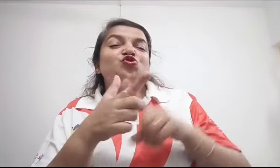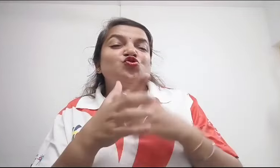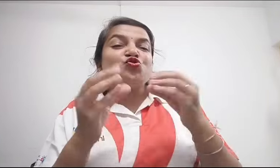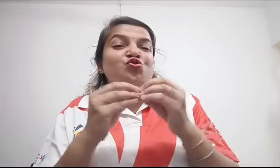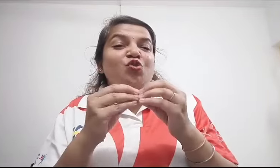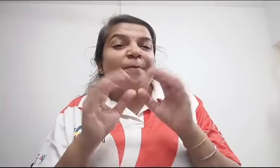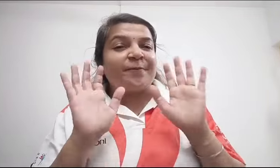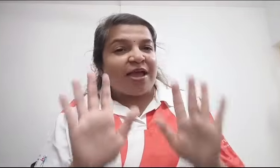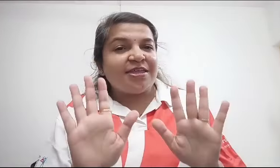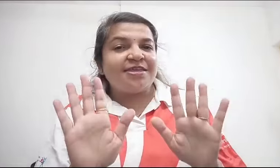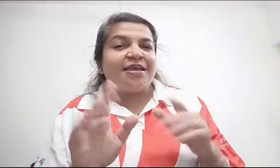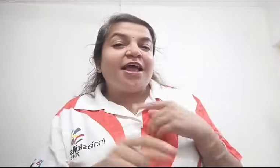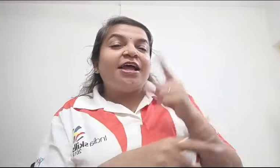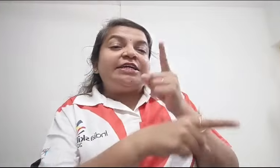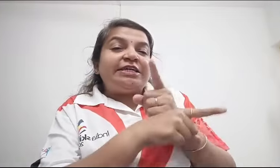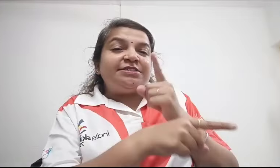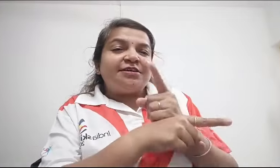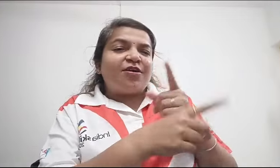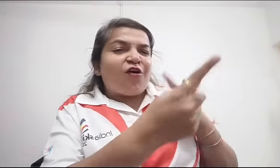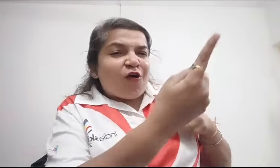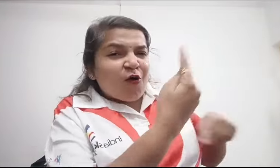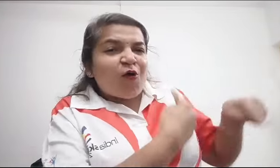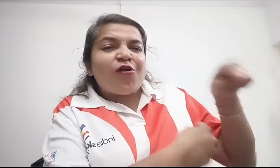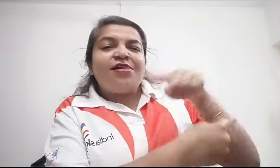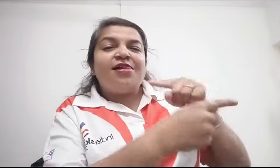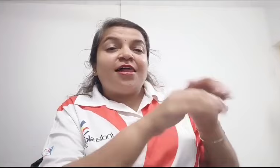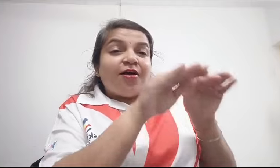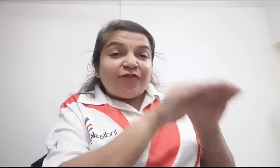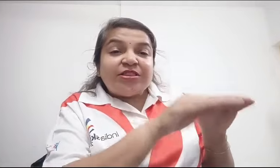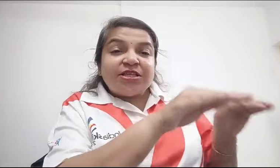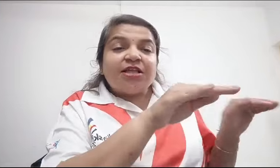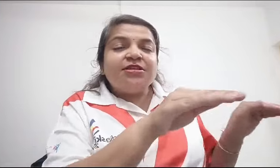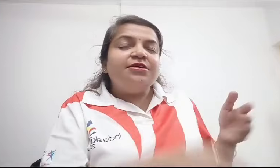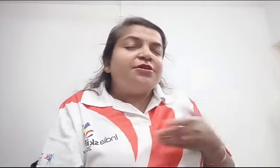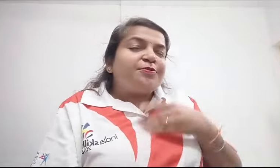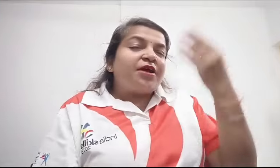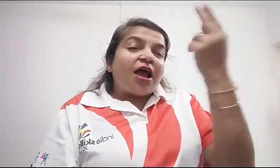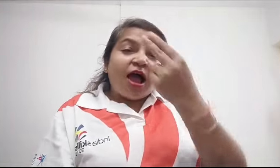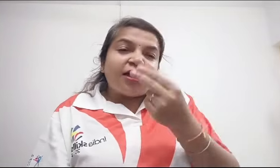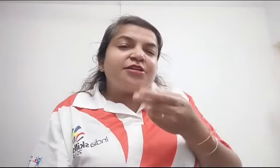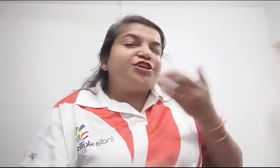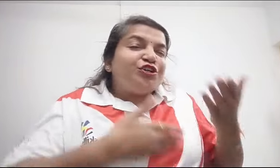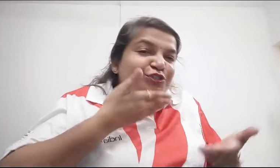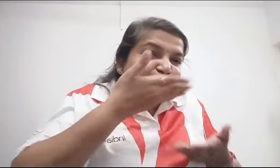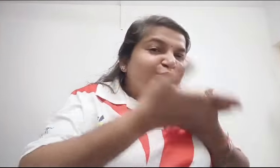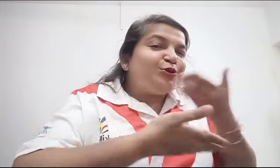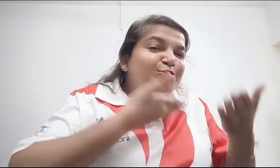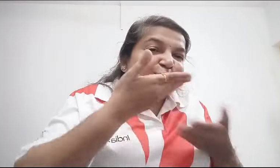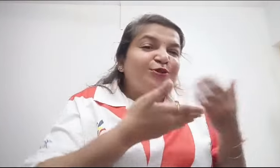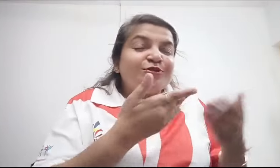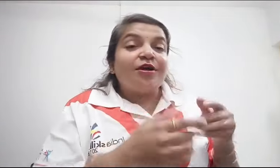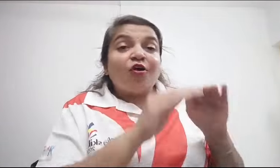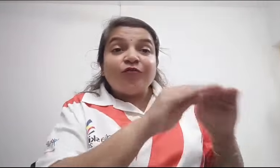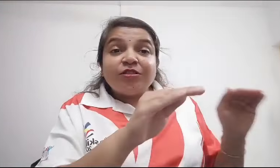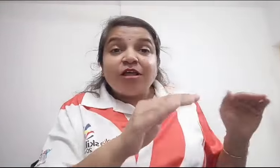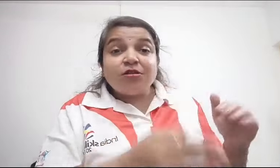जो मैंने सोचा है, वो ठान लेना है और उसके लिए मुझे जो भी